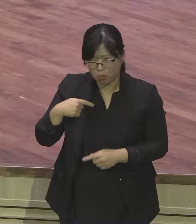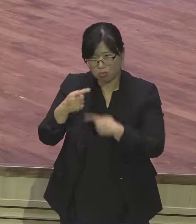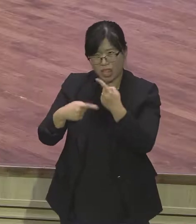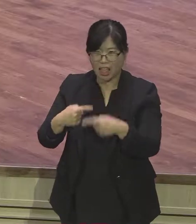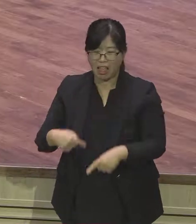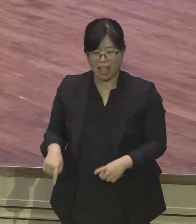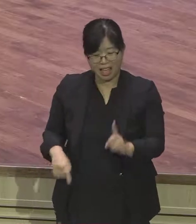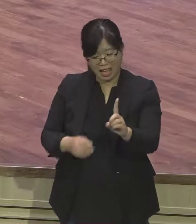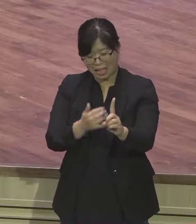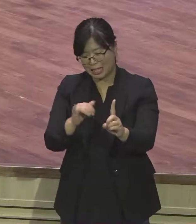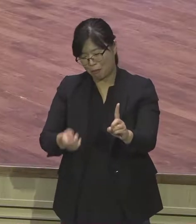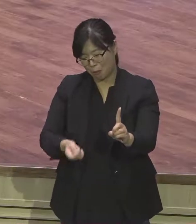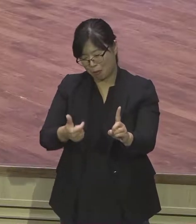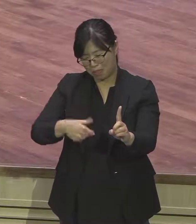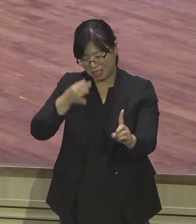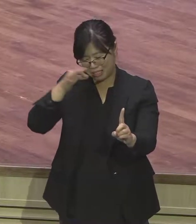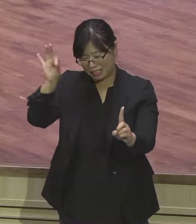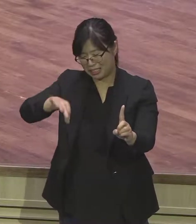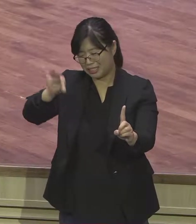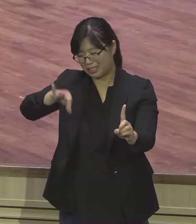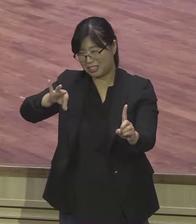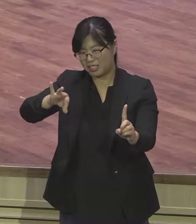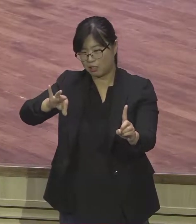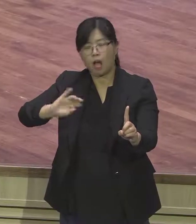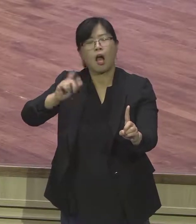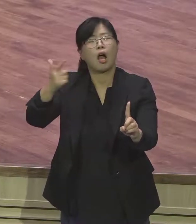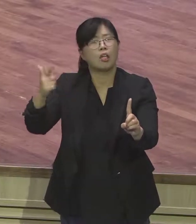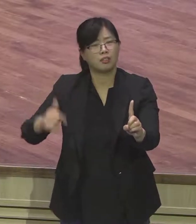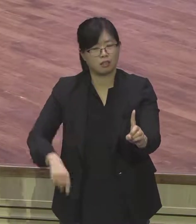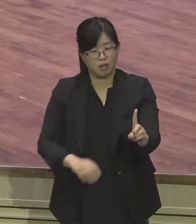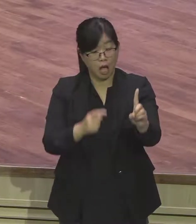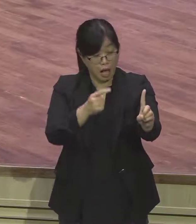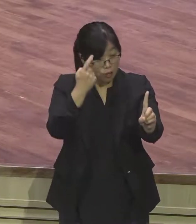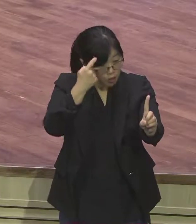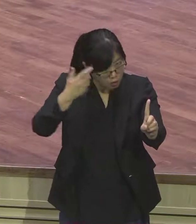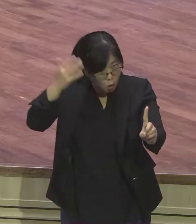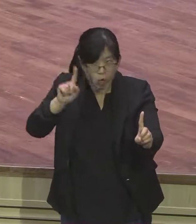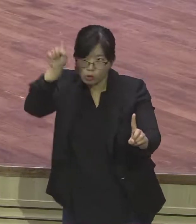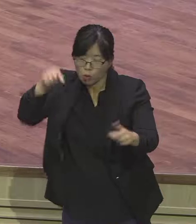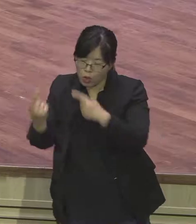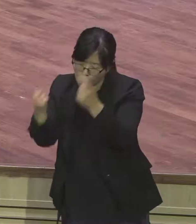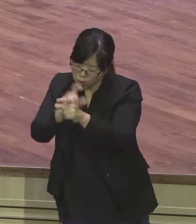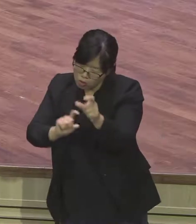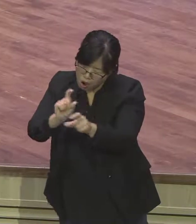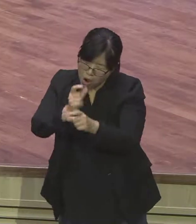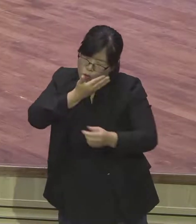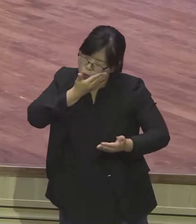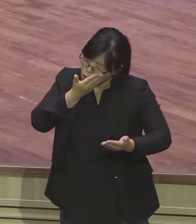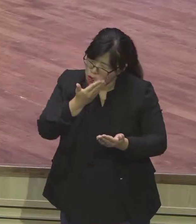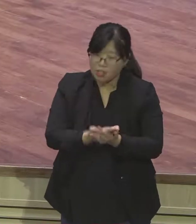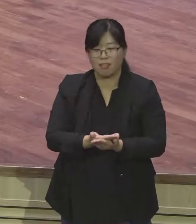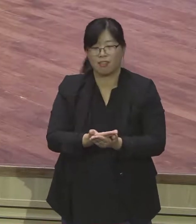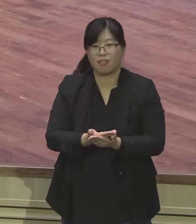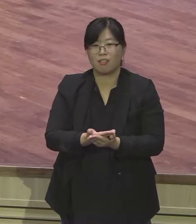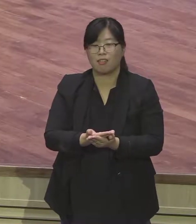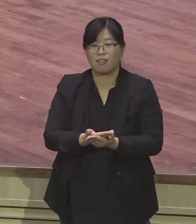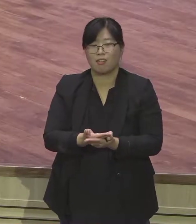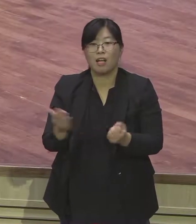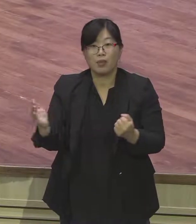몰라도 한 영혼이 천하보다 귀하다. 하나님 말씀이 있기 때문에 한 분 이상 그랬습니다. 한